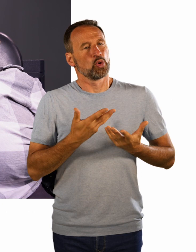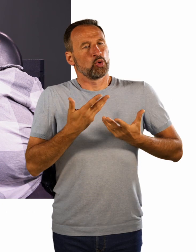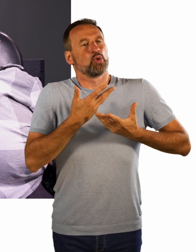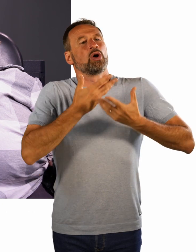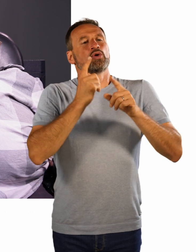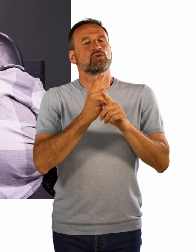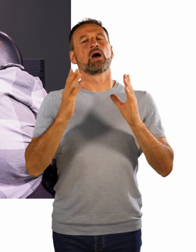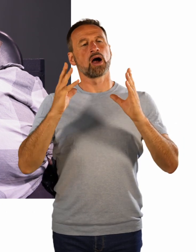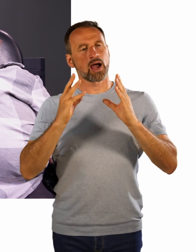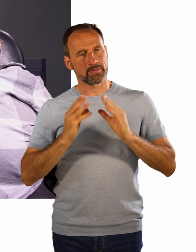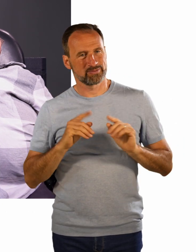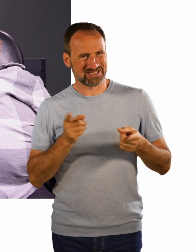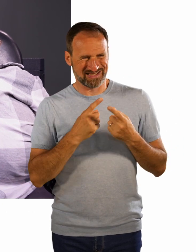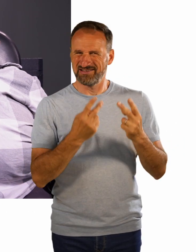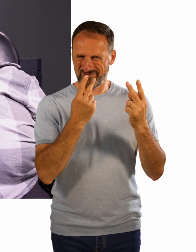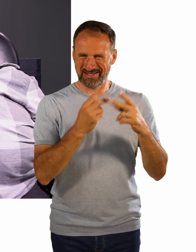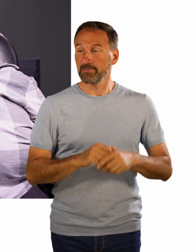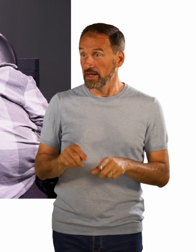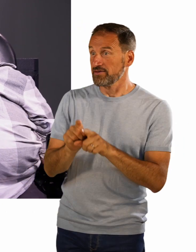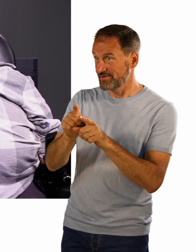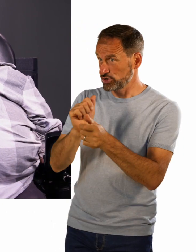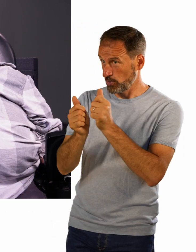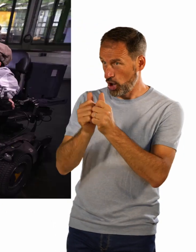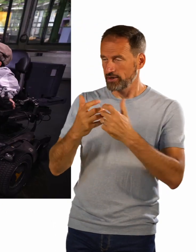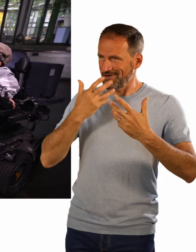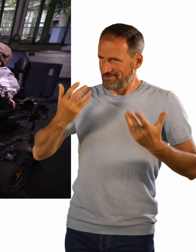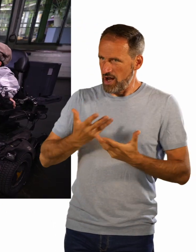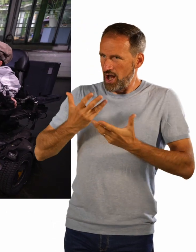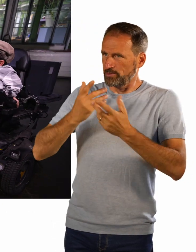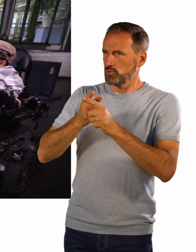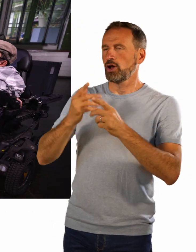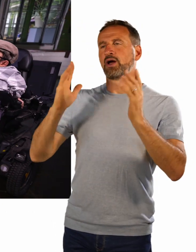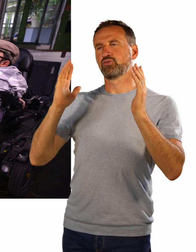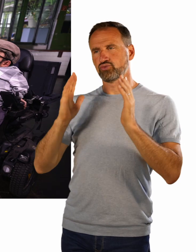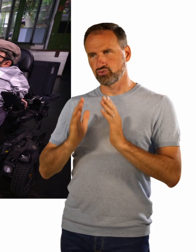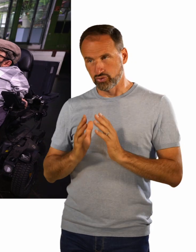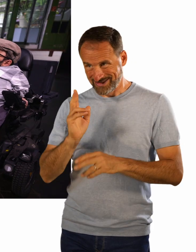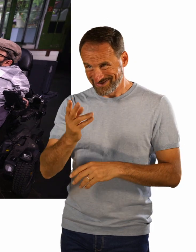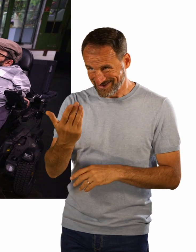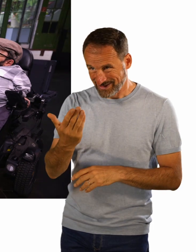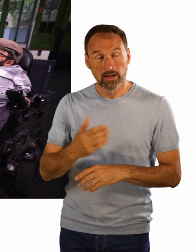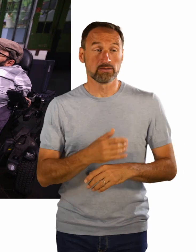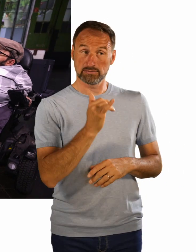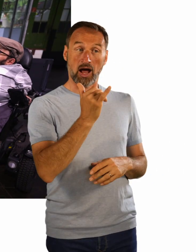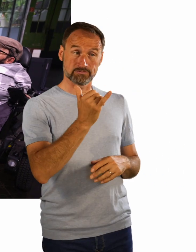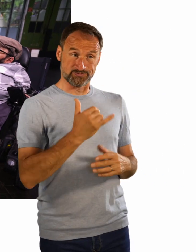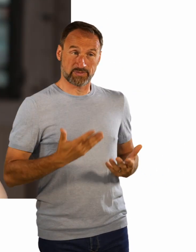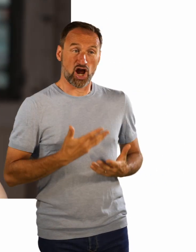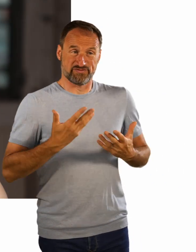nicht gemacht. Das wie beim Sport machen? Warm machen? Warm machen, genau. Dementsprechend muss ich jetzt oft darauf aufpassen, dass ich